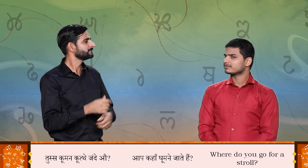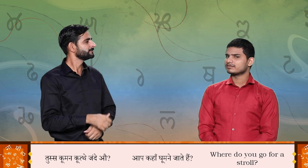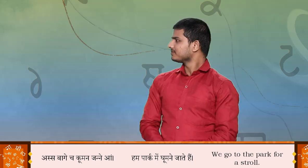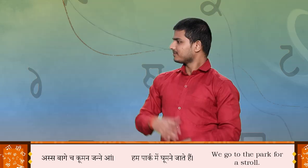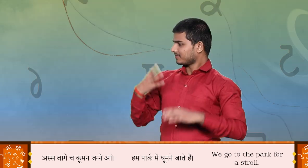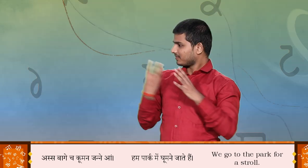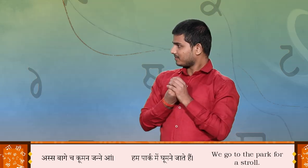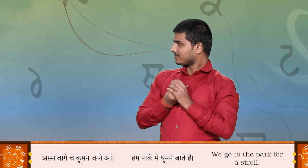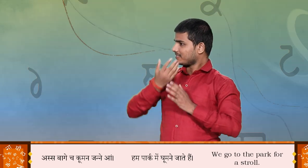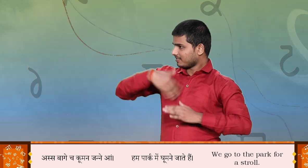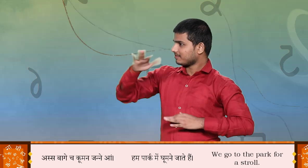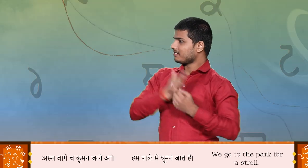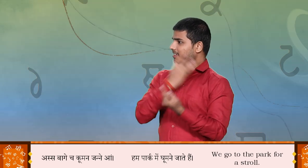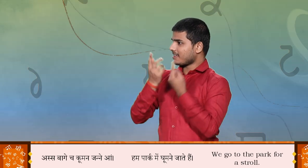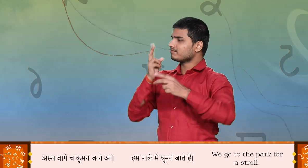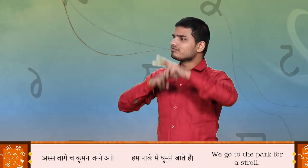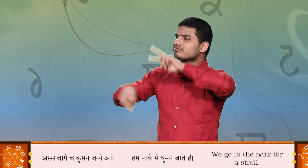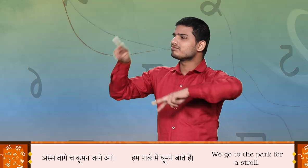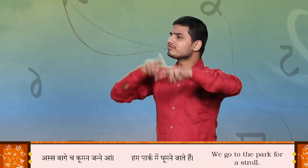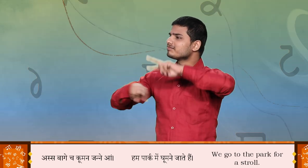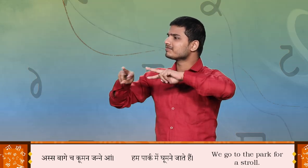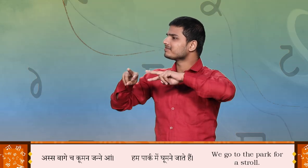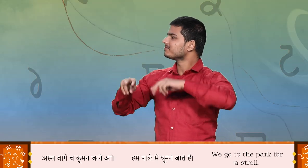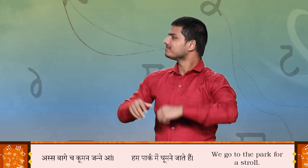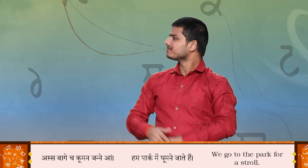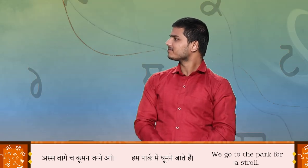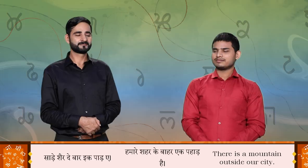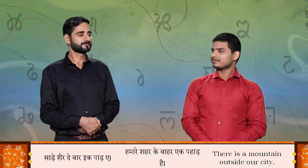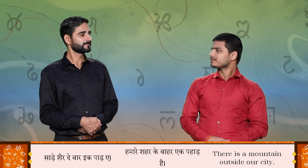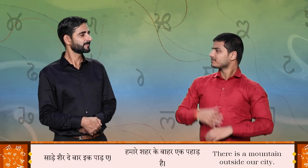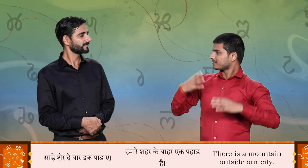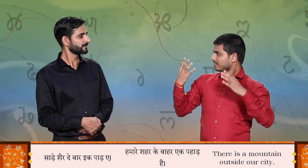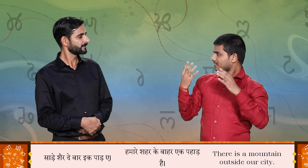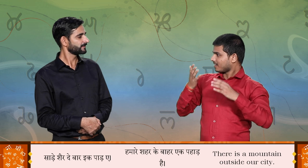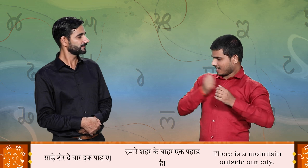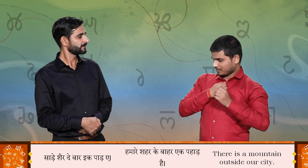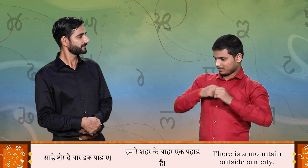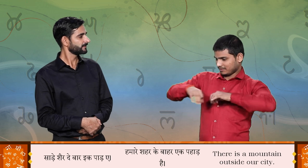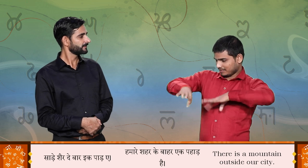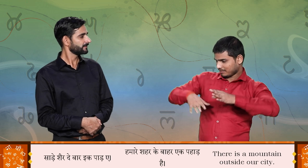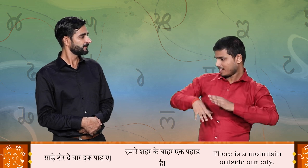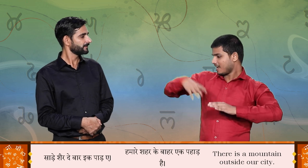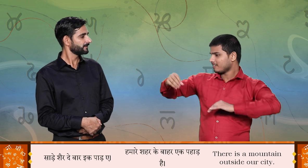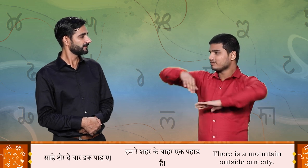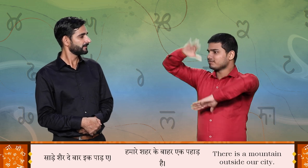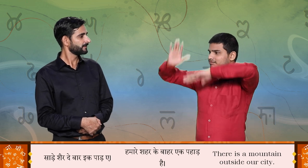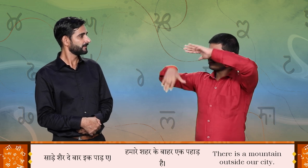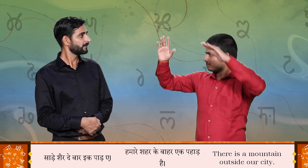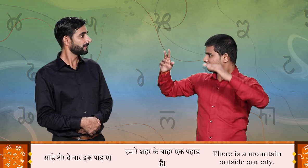आस बाग गेच कुमन जन्दे यां साड़े शैर दे बार एक पाड है